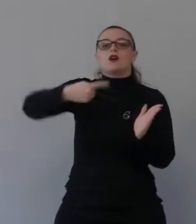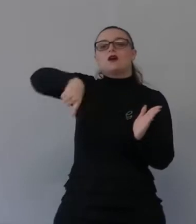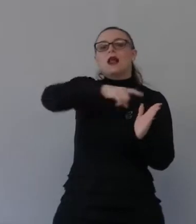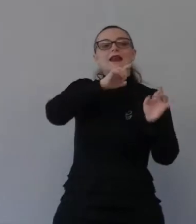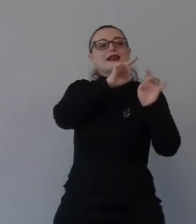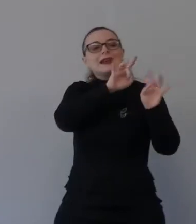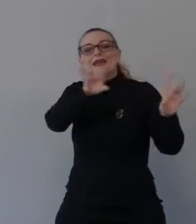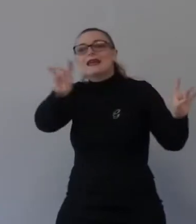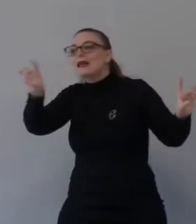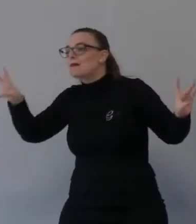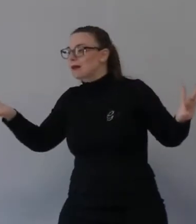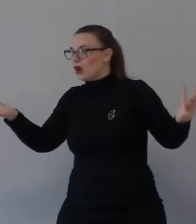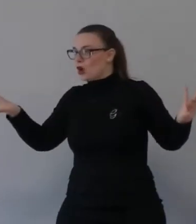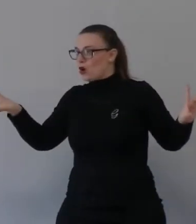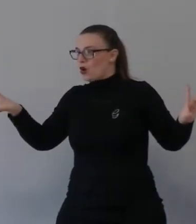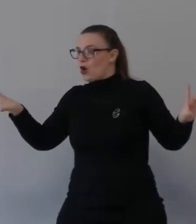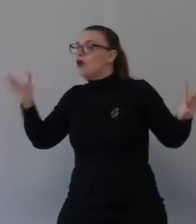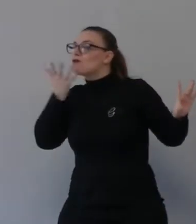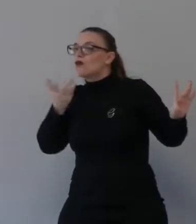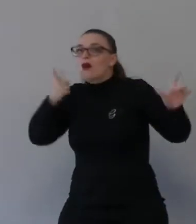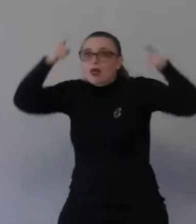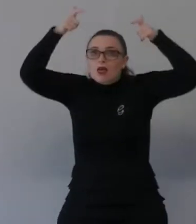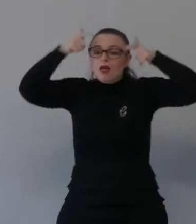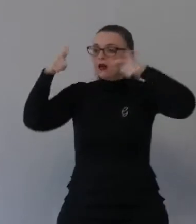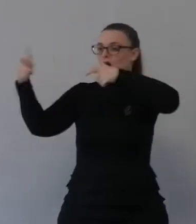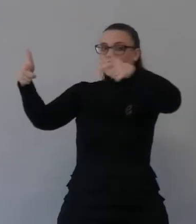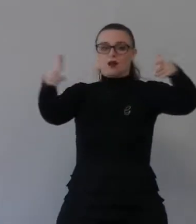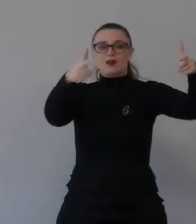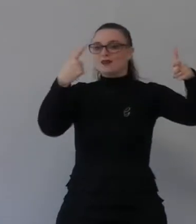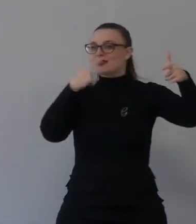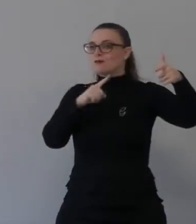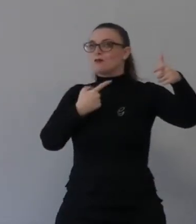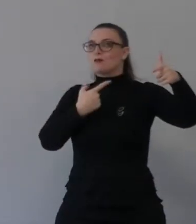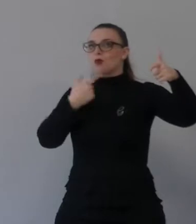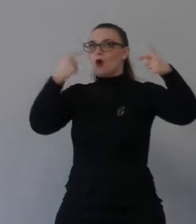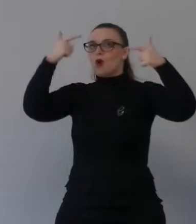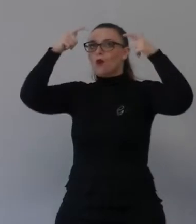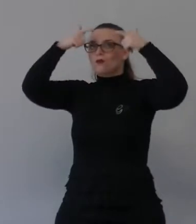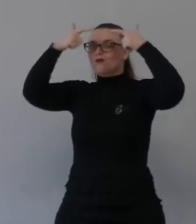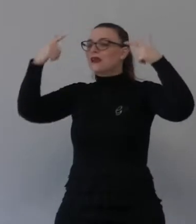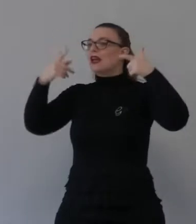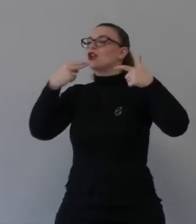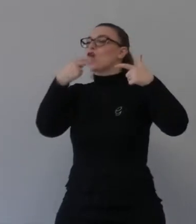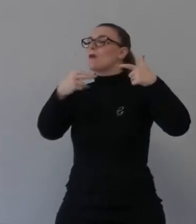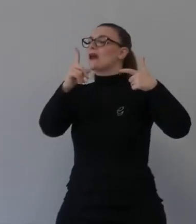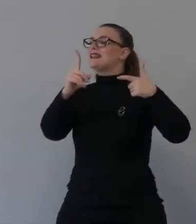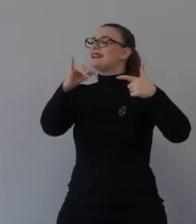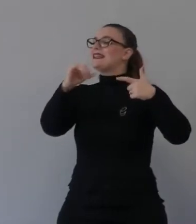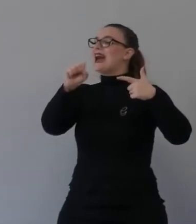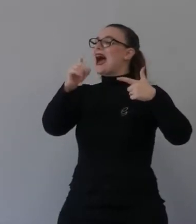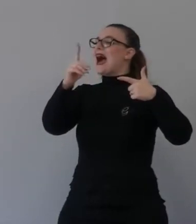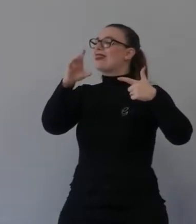un diadema sapete che cos'è un diadema c'è la regina Melisabetta la regina di Inghilterra